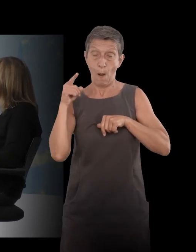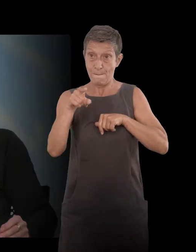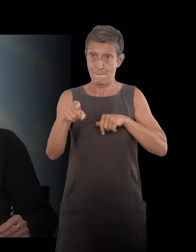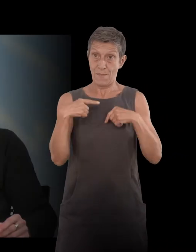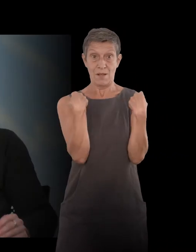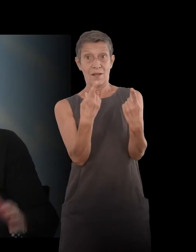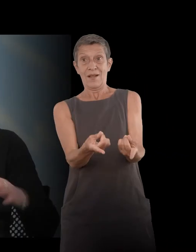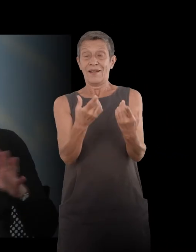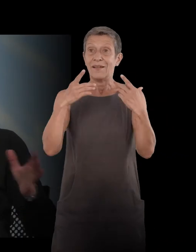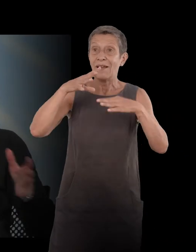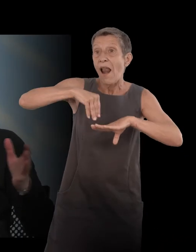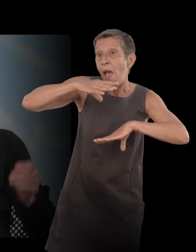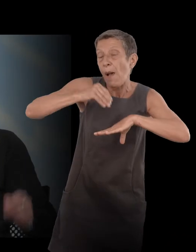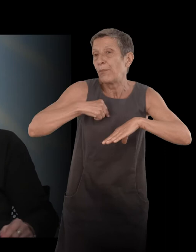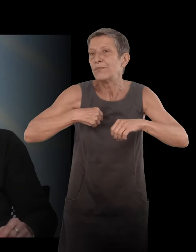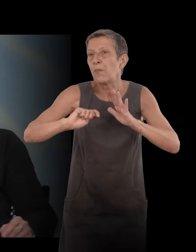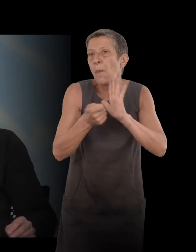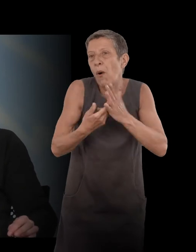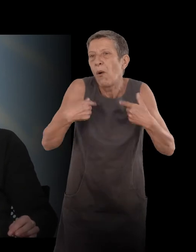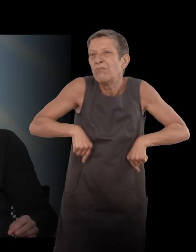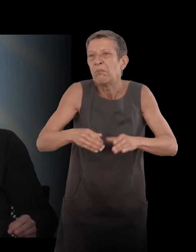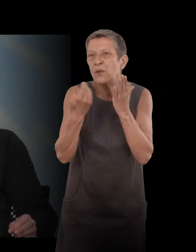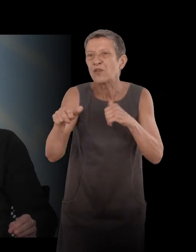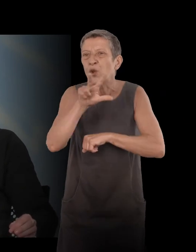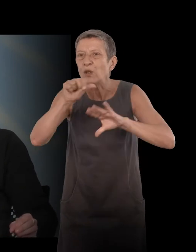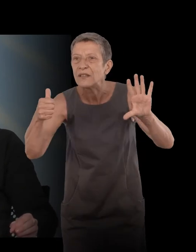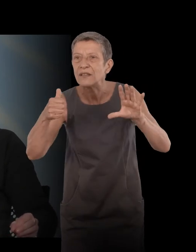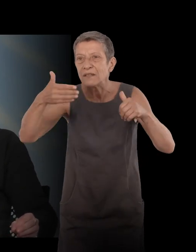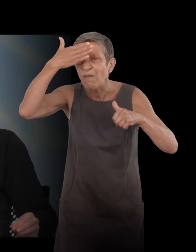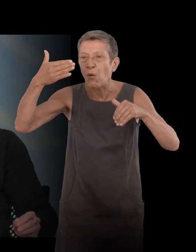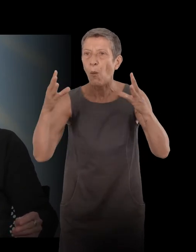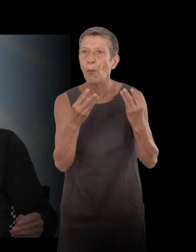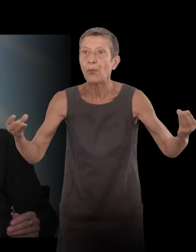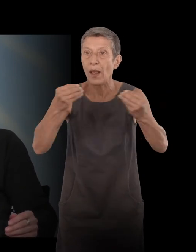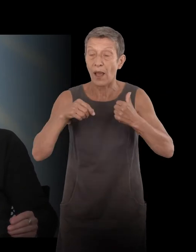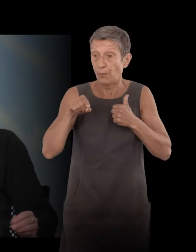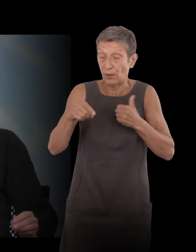at the moment where is a foreign fiesta and so you find this photo. And in fact, for you, illustrates something